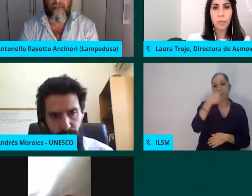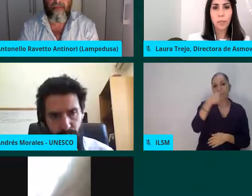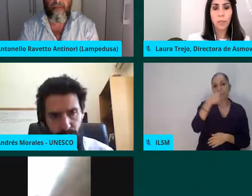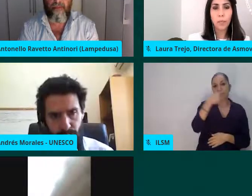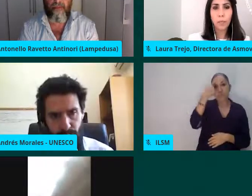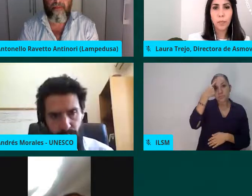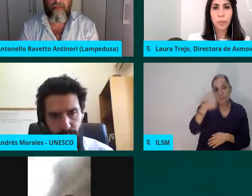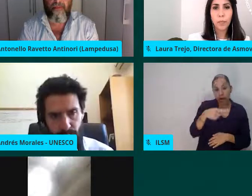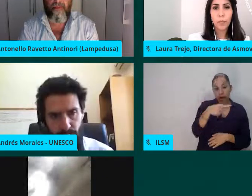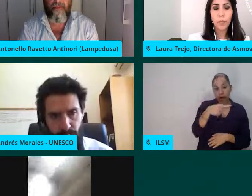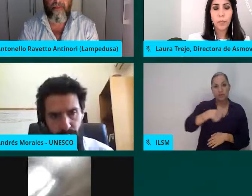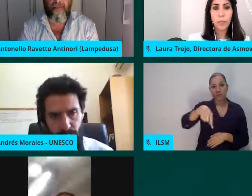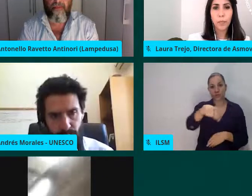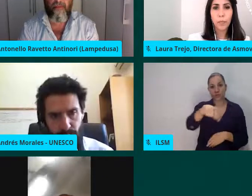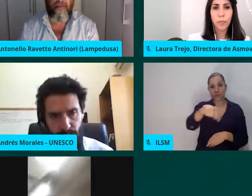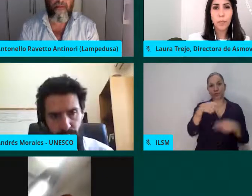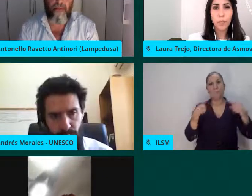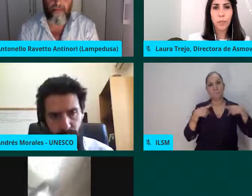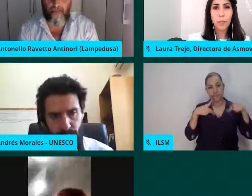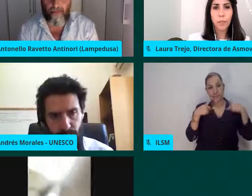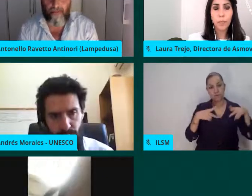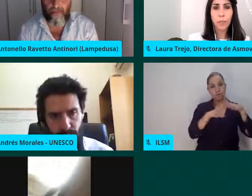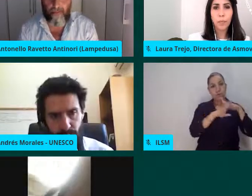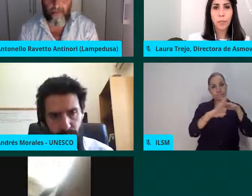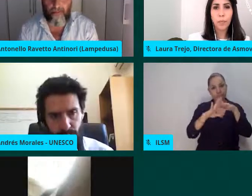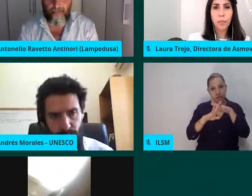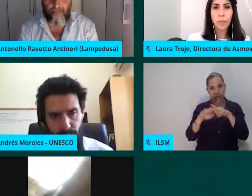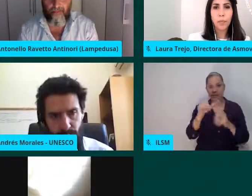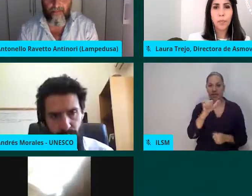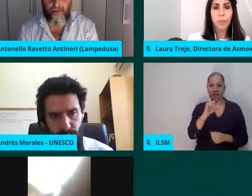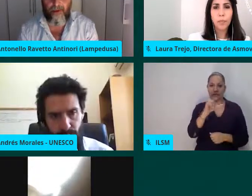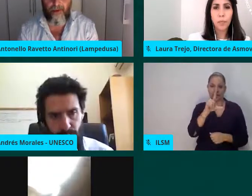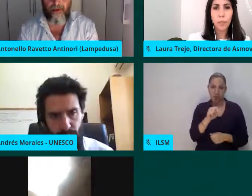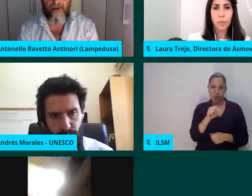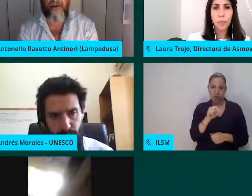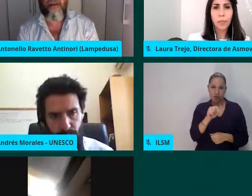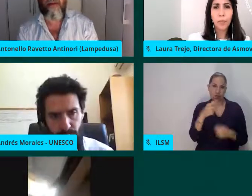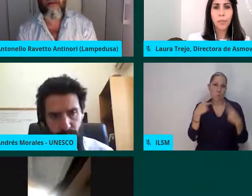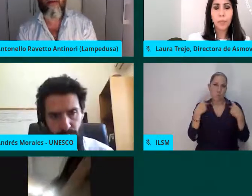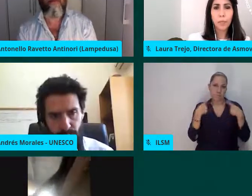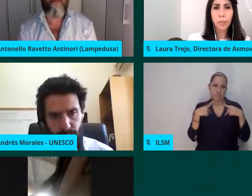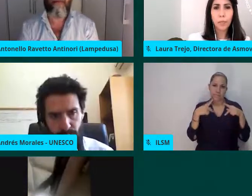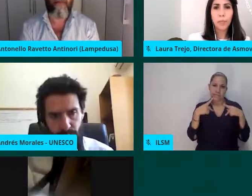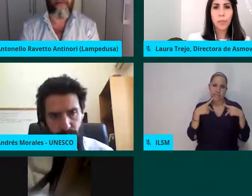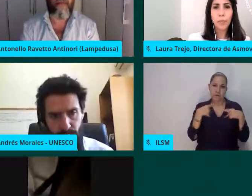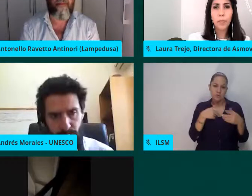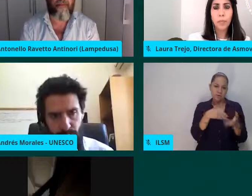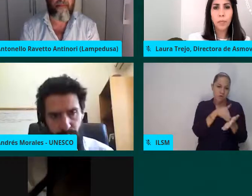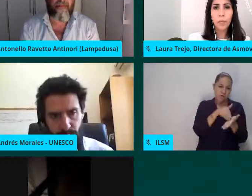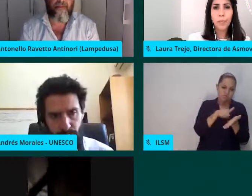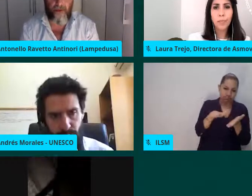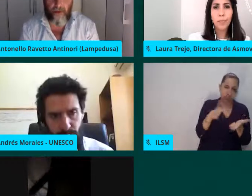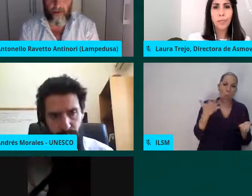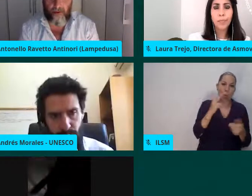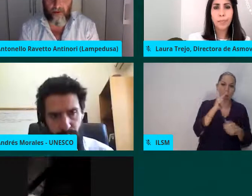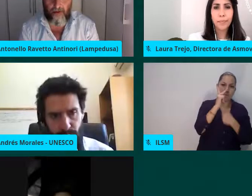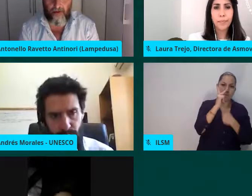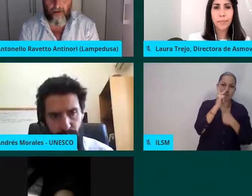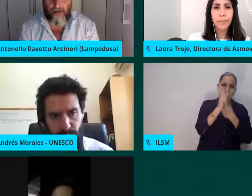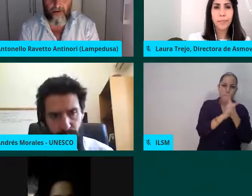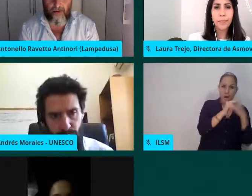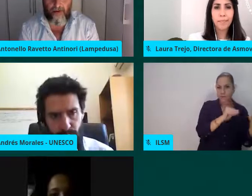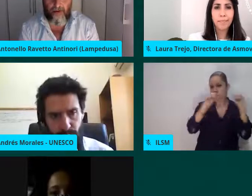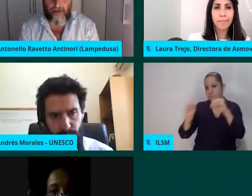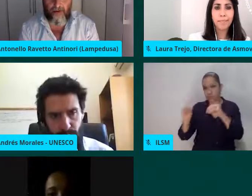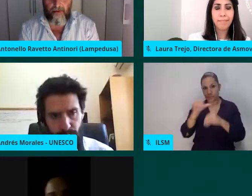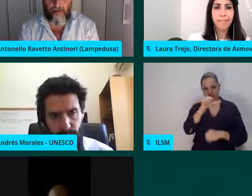hable específicamente de cómo las ciudades pueden actuar ante una contingencia de este tipo. Y bueno, pues ya no me alargo mucho más.